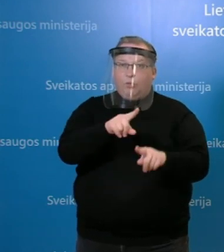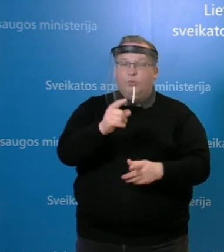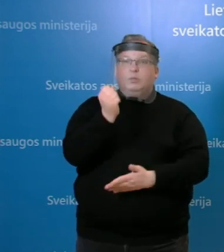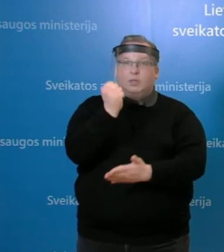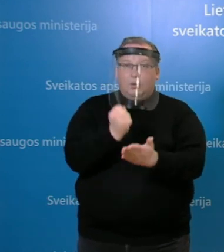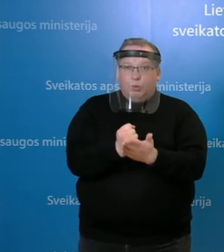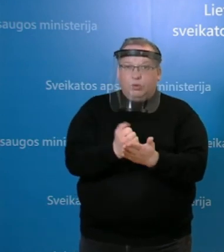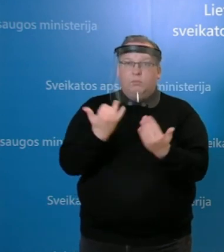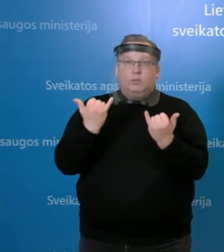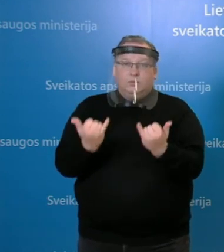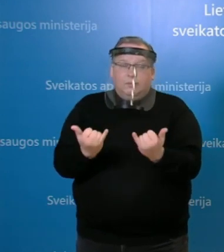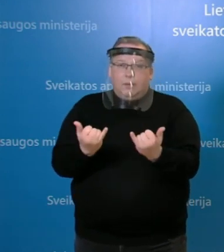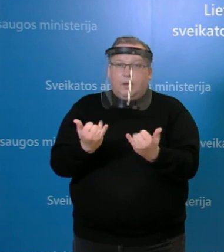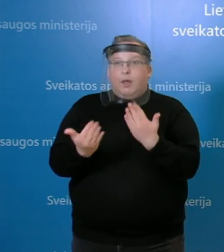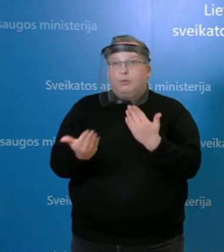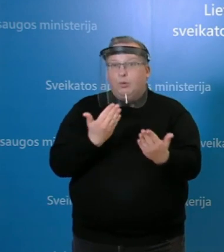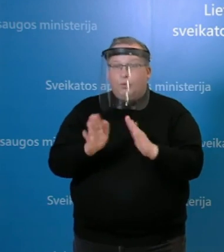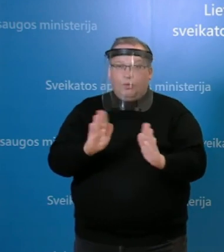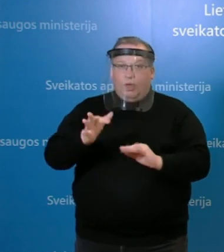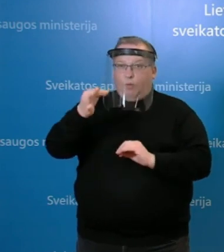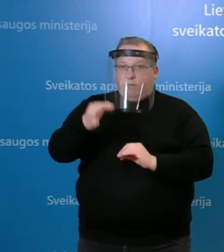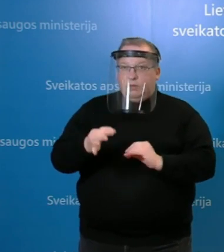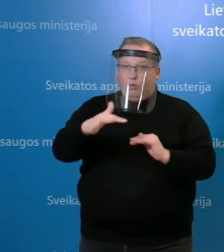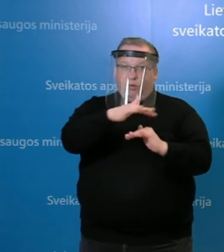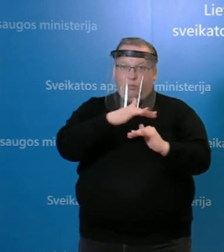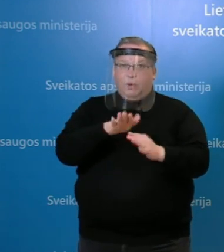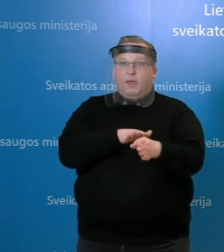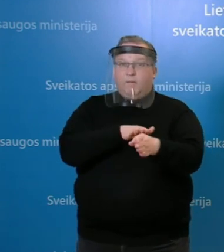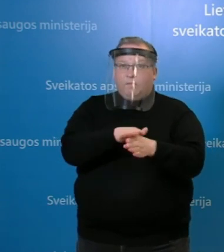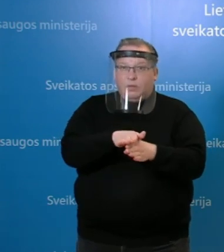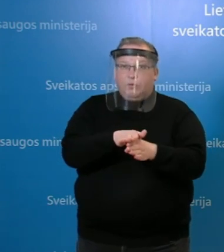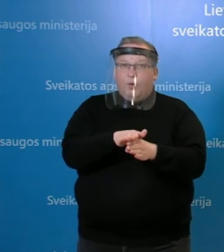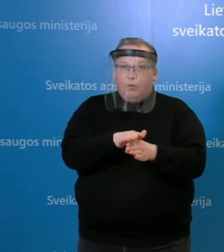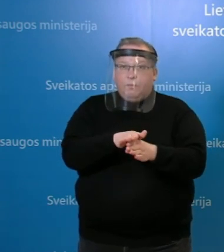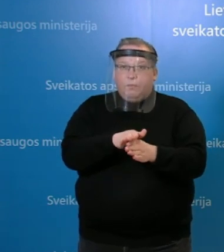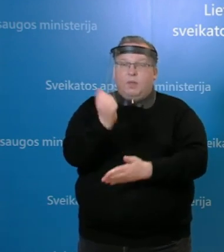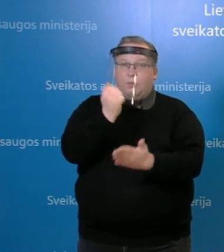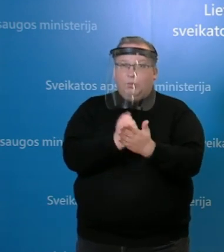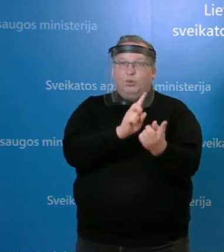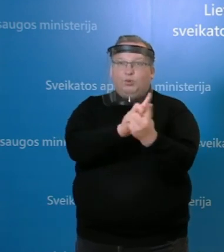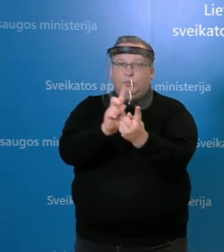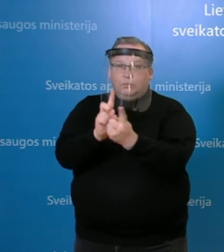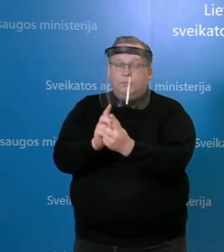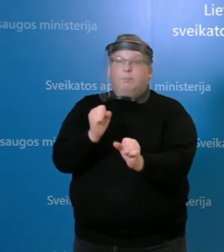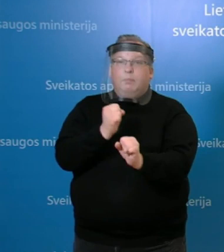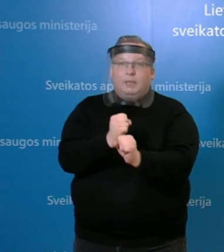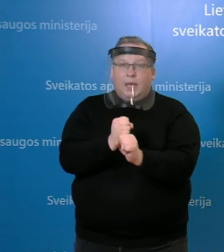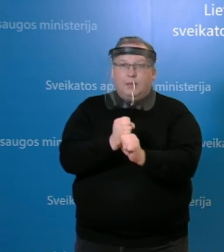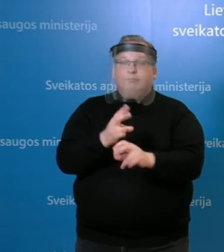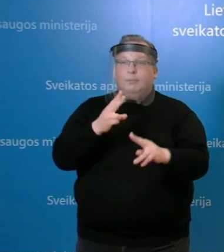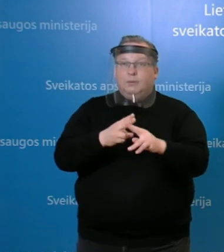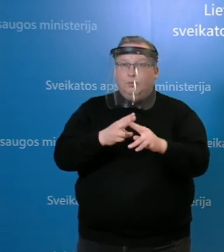panašu, kad šiuo atveju vis dėl to neoficialiai aplinkoje įvykęs personalos susitikimas, nulėmė ligos